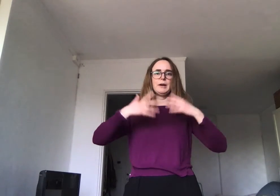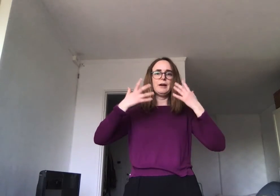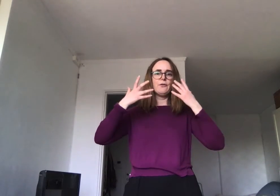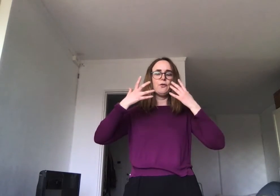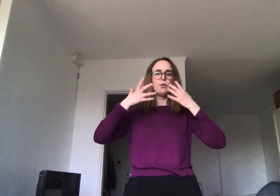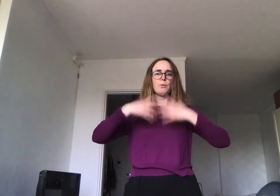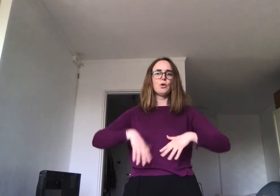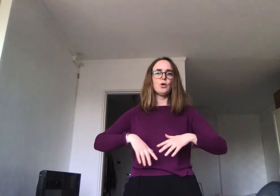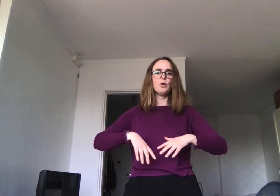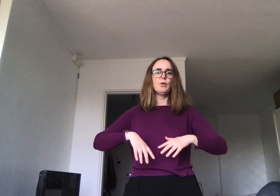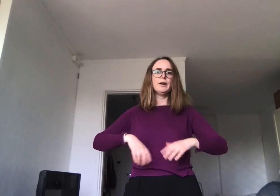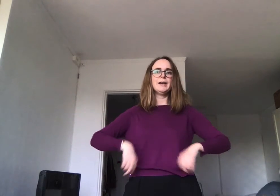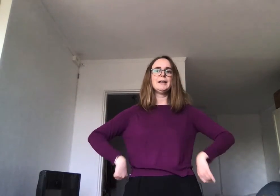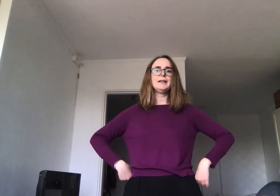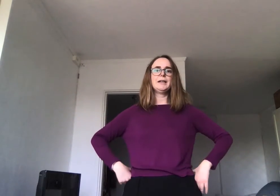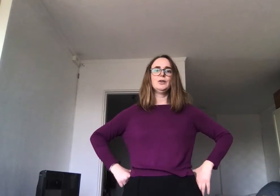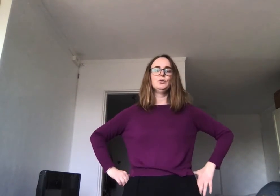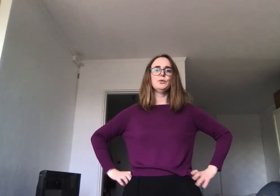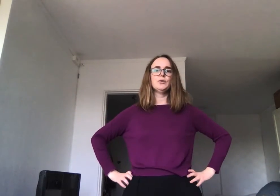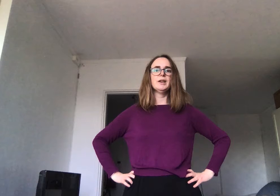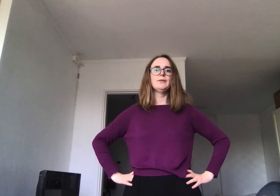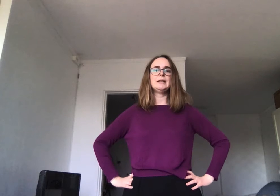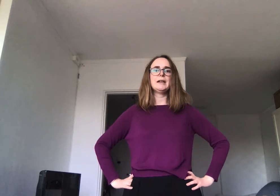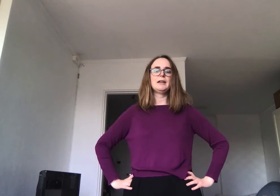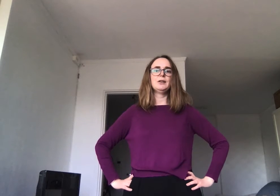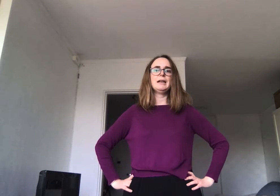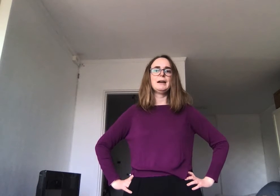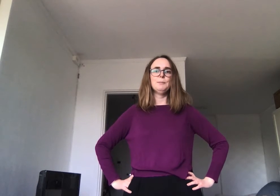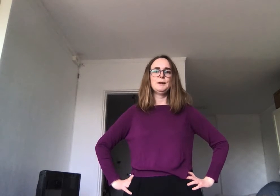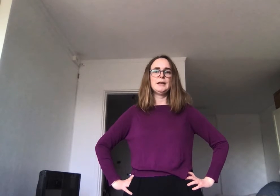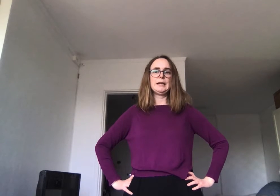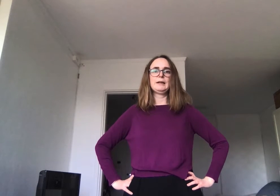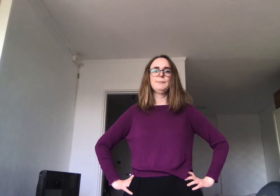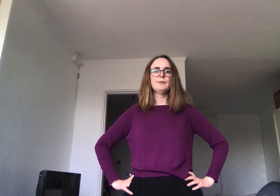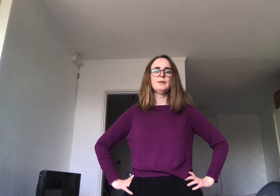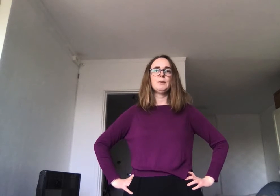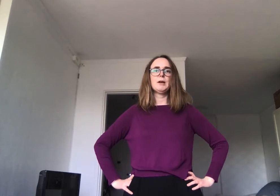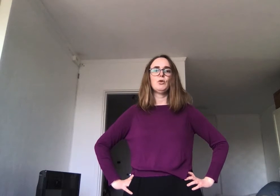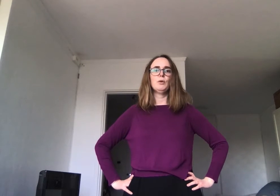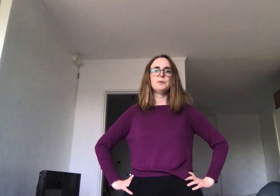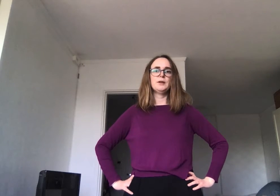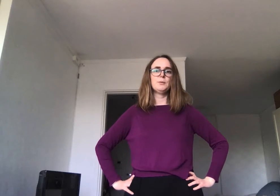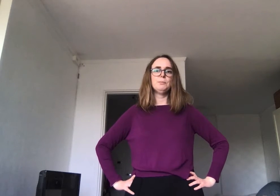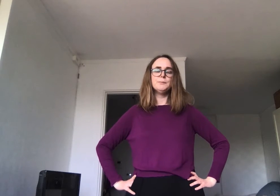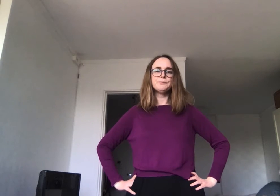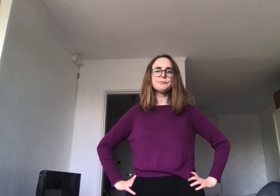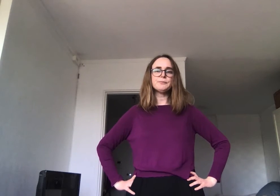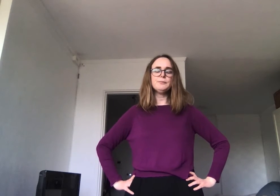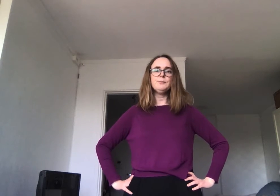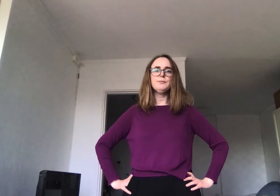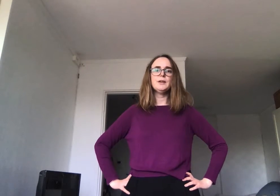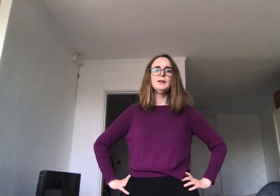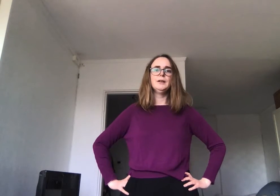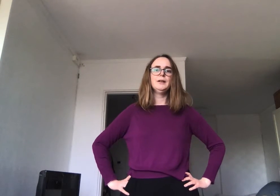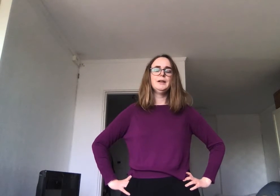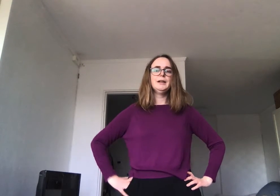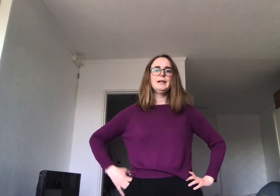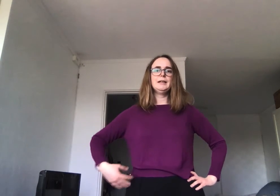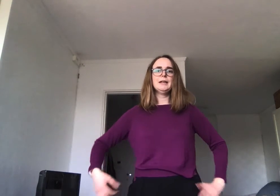gå rett inn uten at vi trenger å hjelpe den inn. Vi bare åpner opp. Inn gjennom